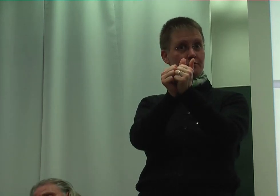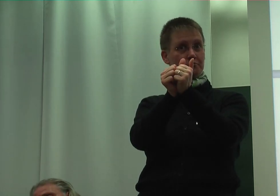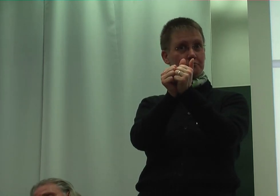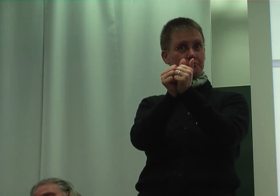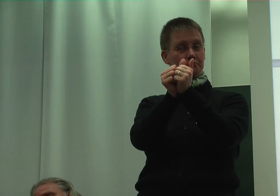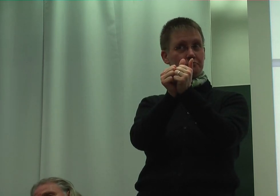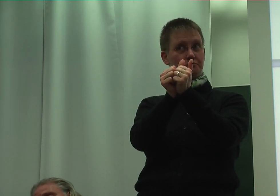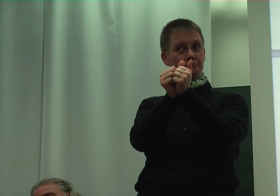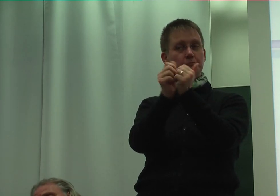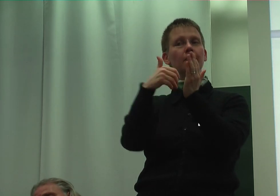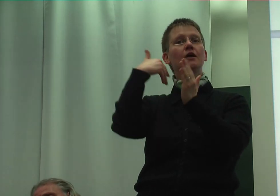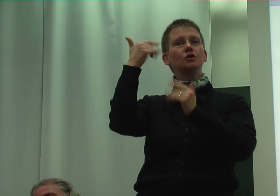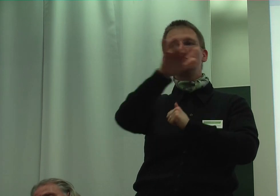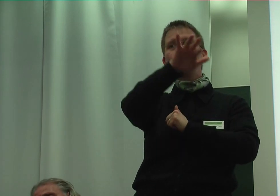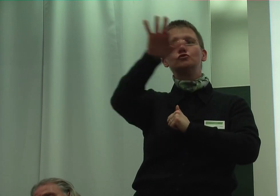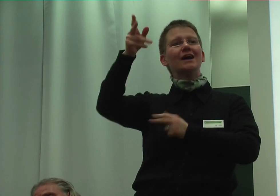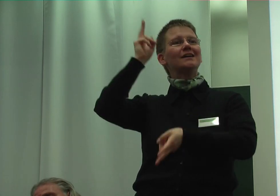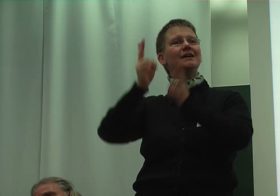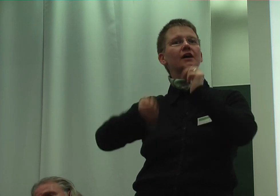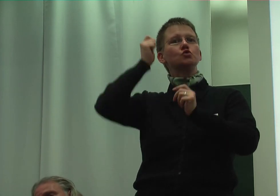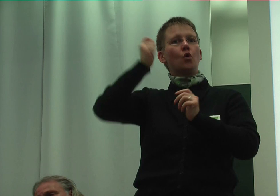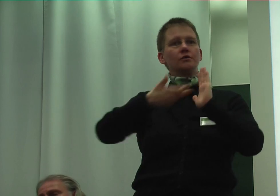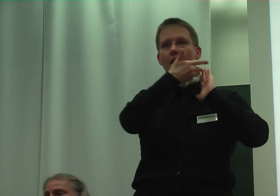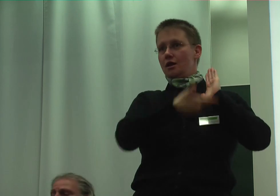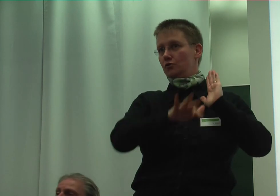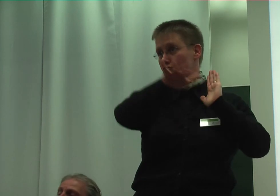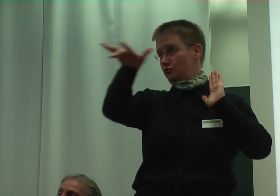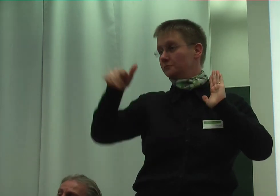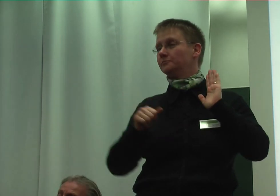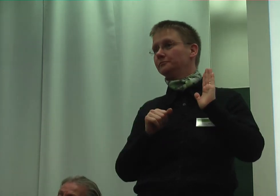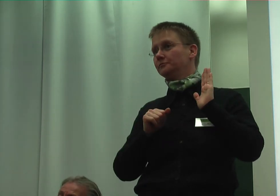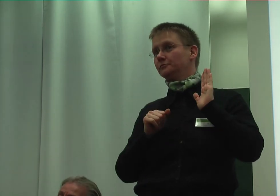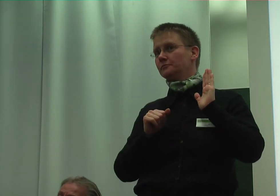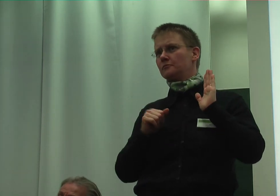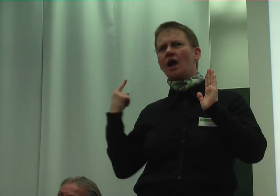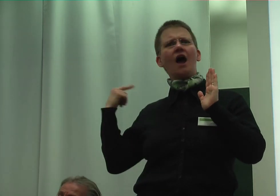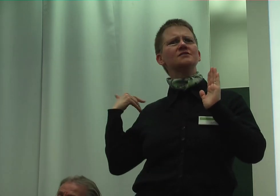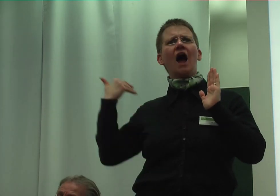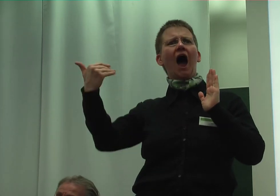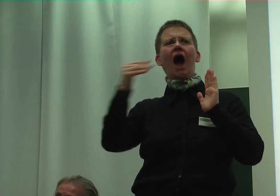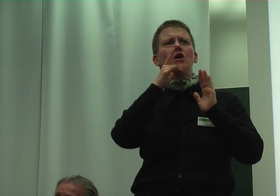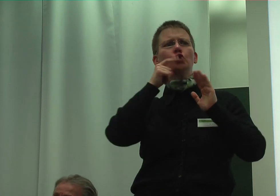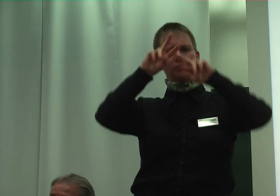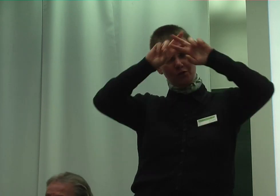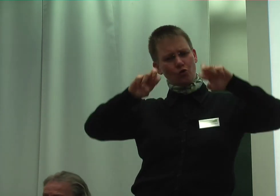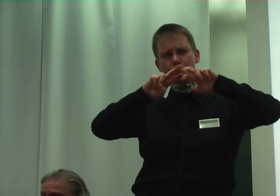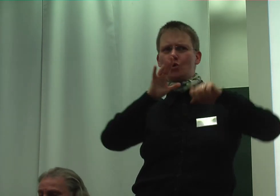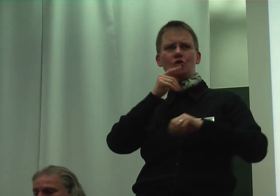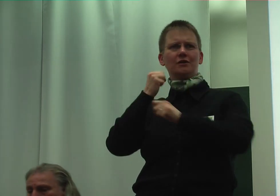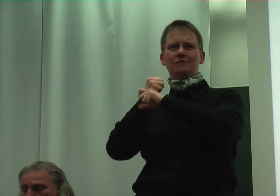Es gibt ja schon einige Gewichtsvertreinungen. Ich habe es, glaube ich, aller empirisch untersucht. Aber man kann schon feststellen,